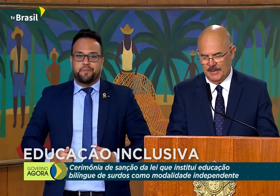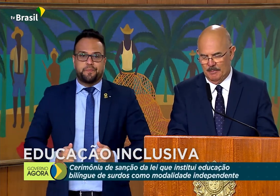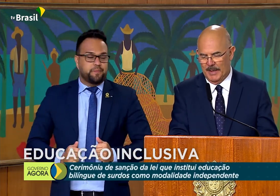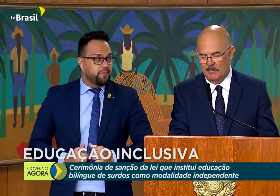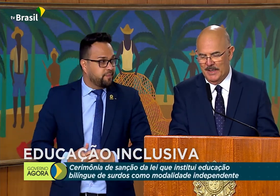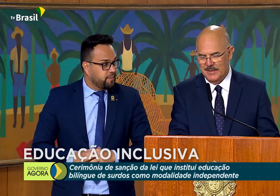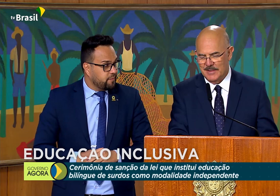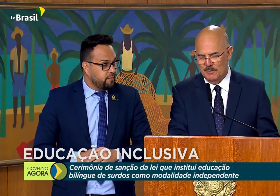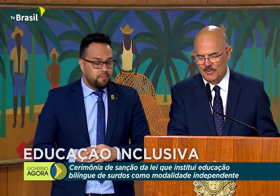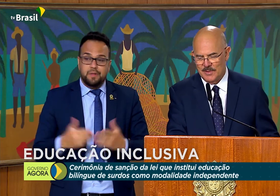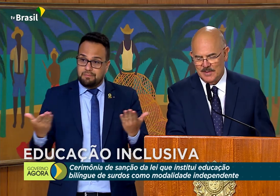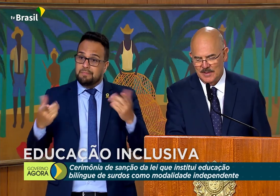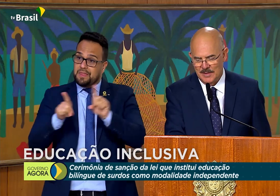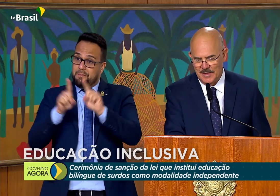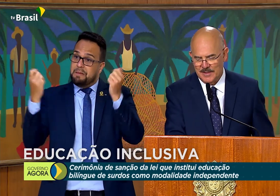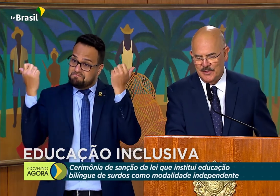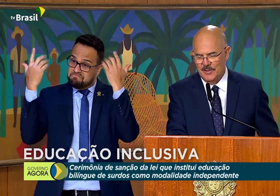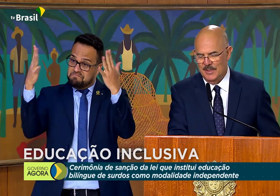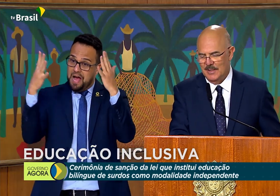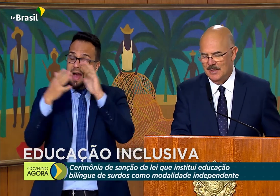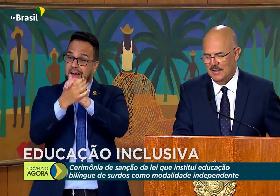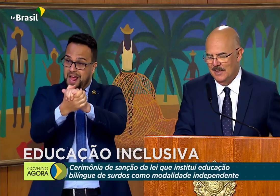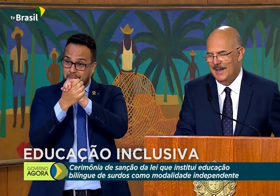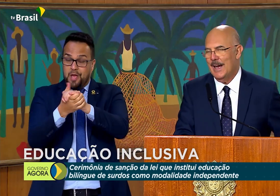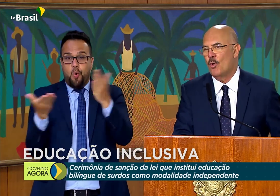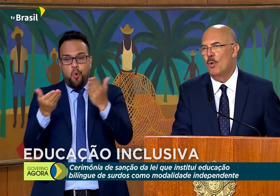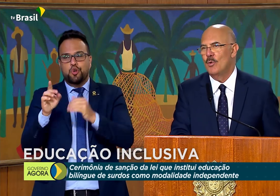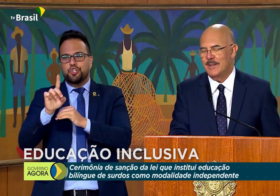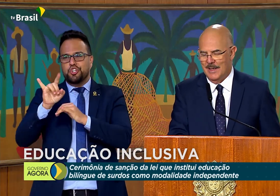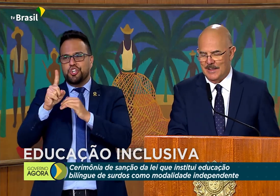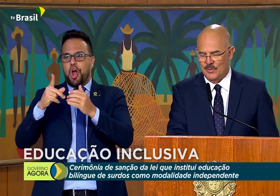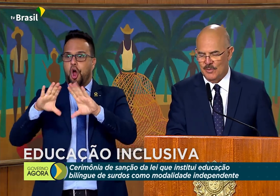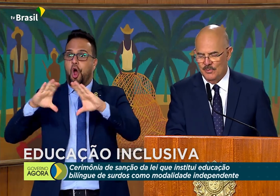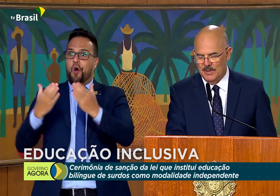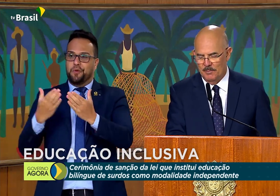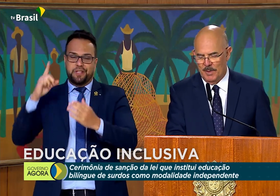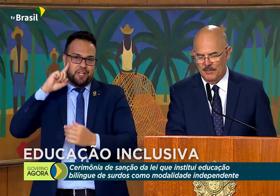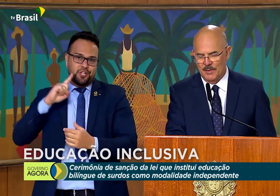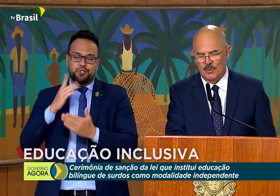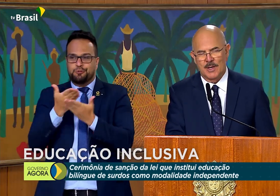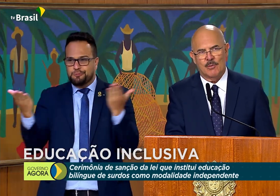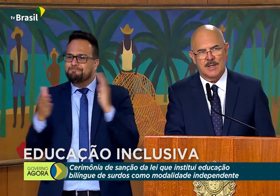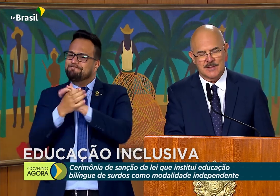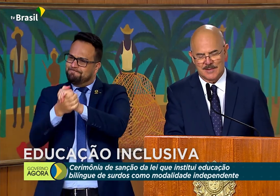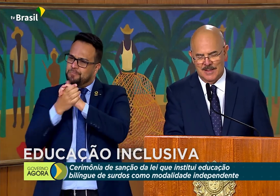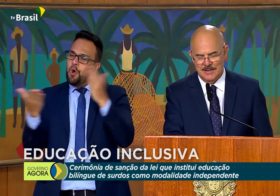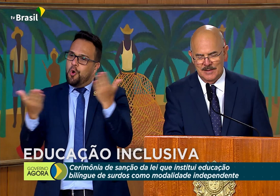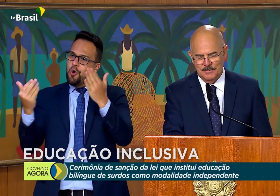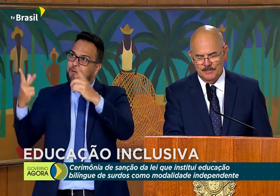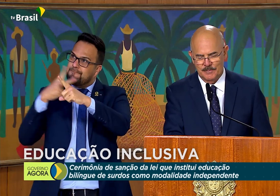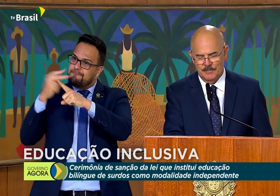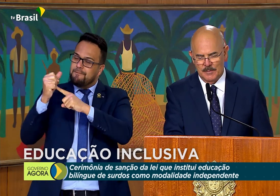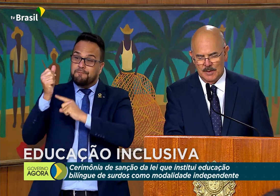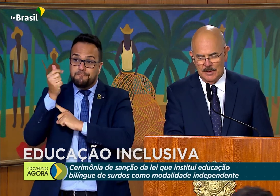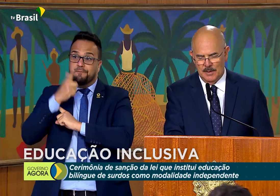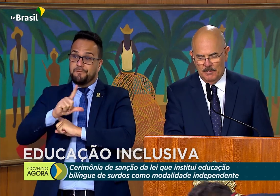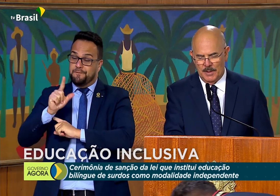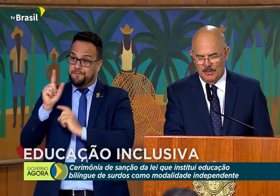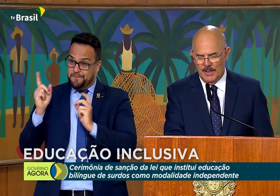Parabenizamos nesse dia a comunidade surda pela vitória alcançada, pelo